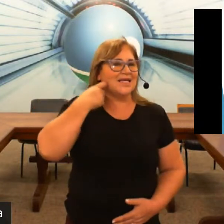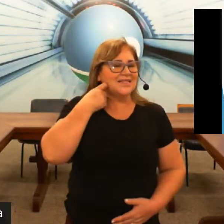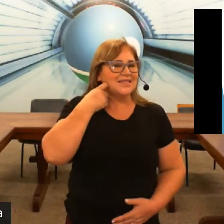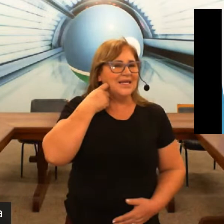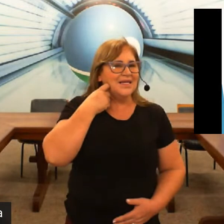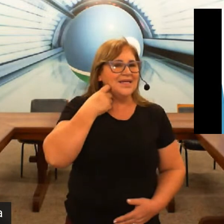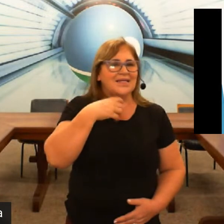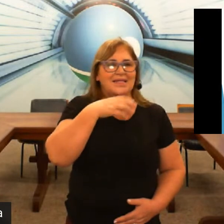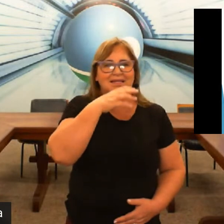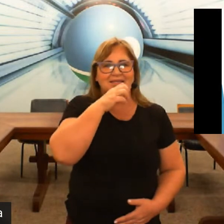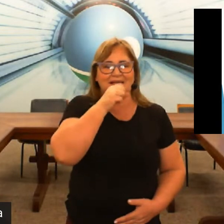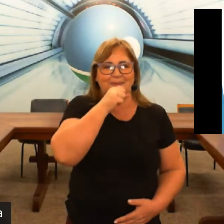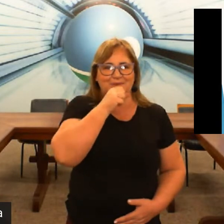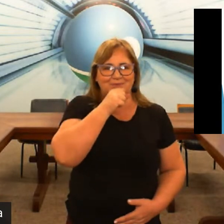sexta e sábado